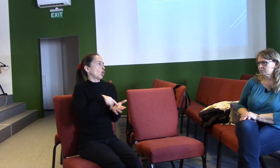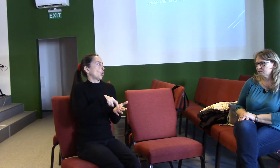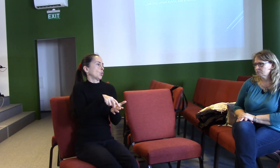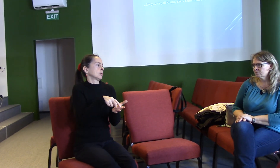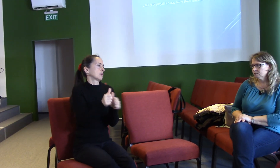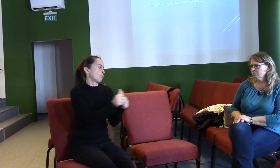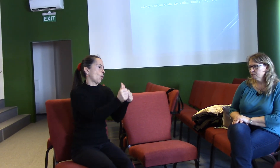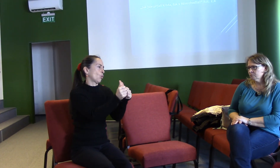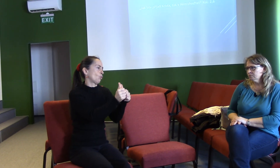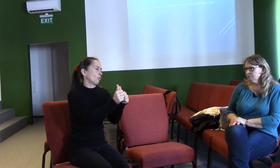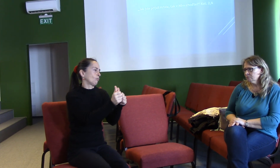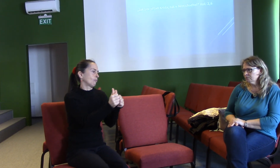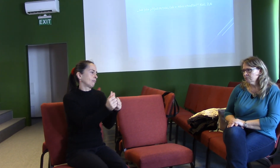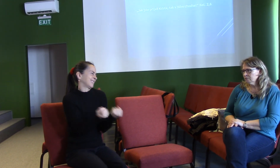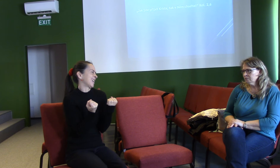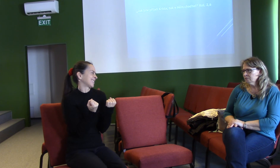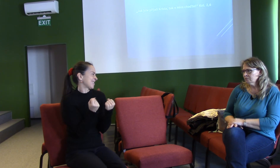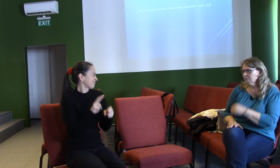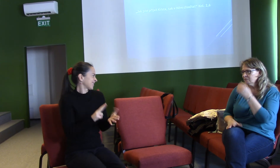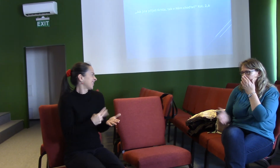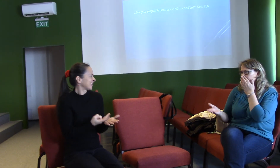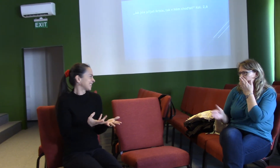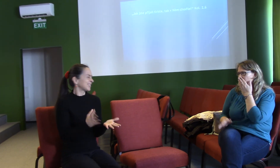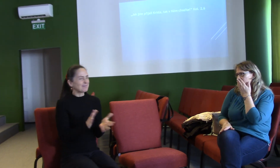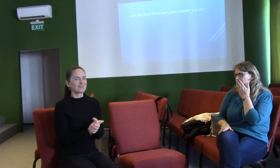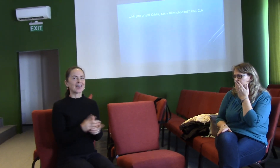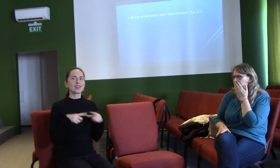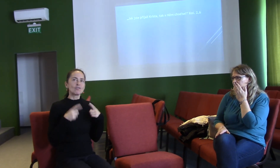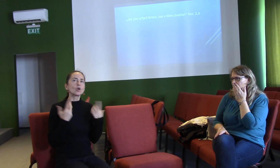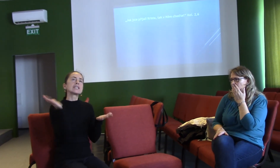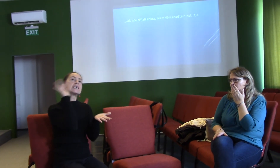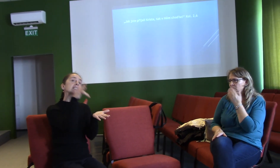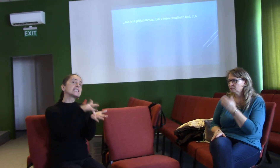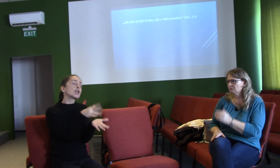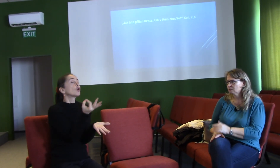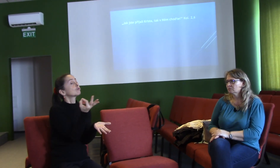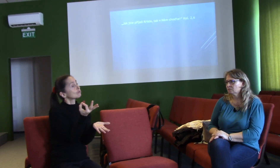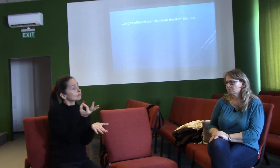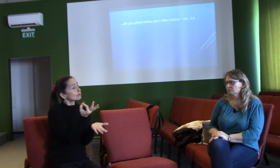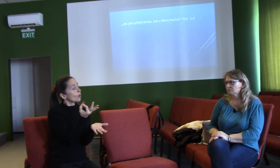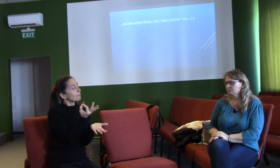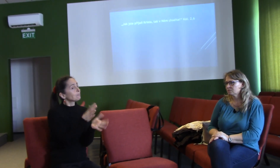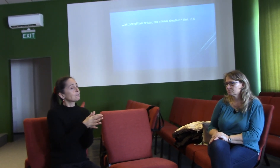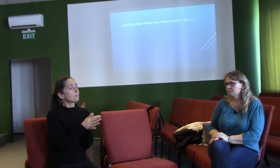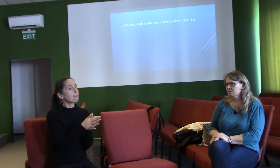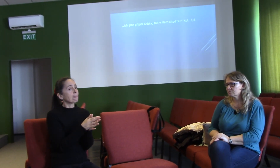Takže jaký životní cíl bychom si měli stanovit? Co takhle